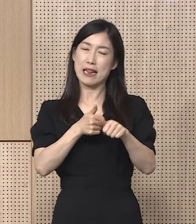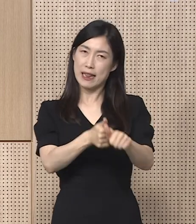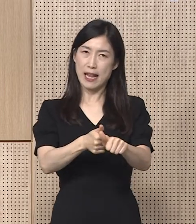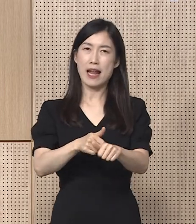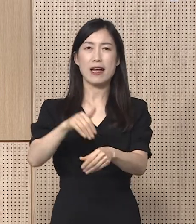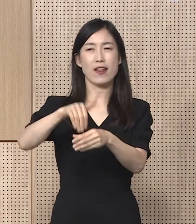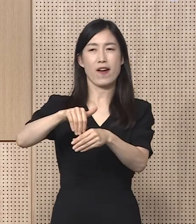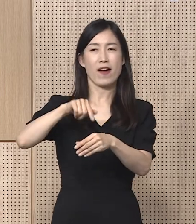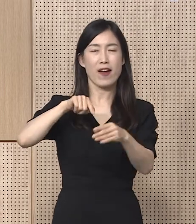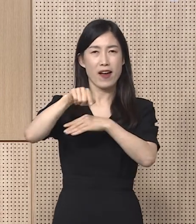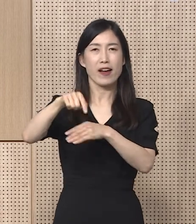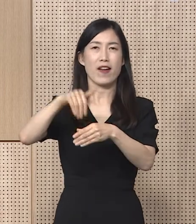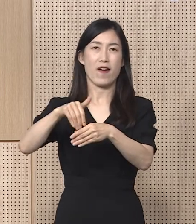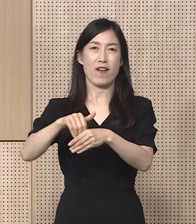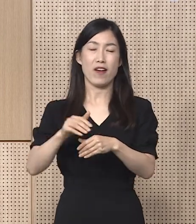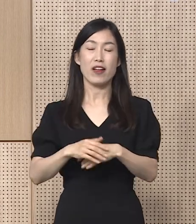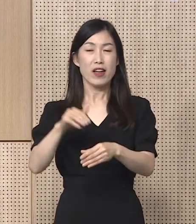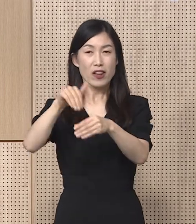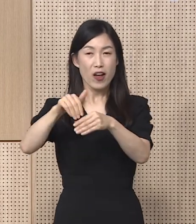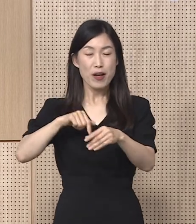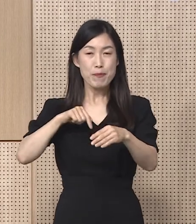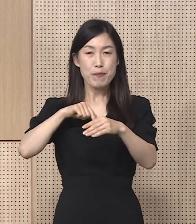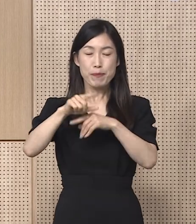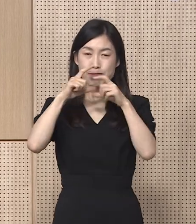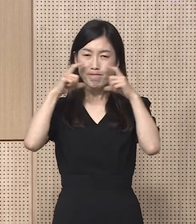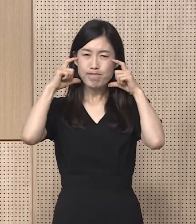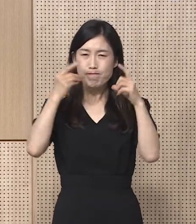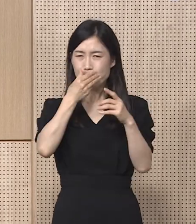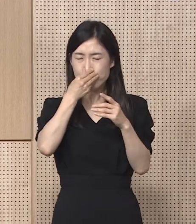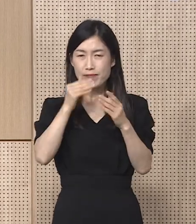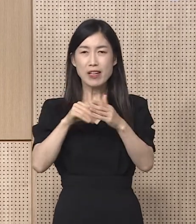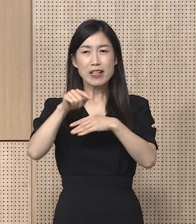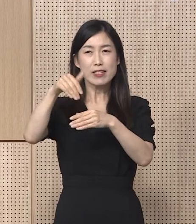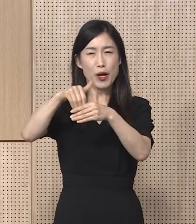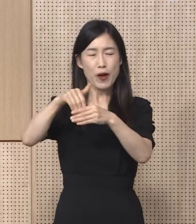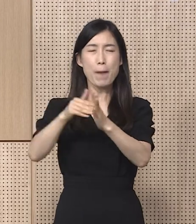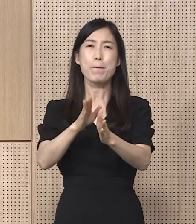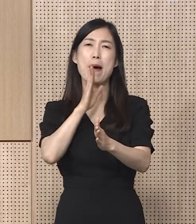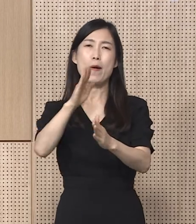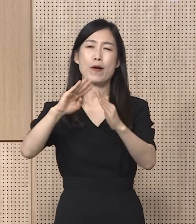방역수칙을 준수하여 적시 격리 장소로 귀가해 주시기를 바랍니다.